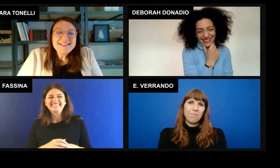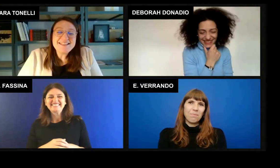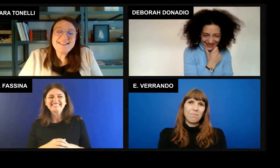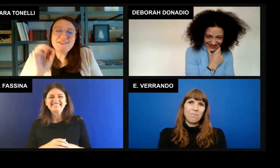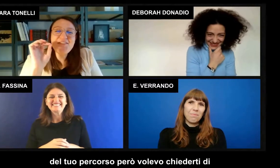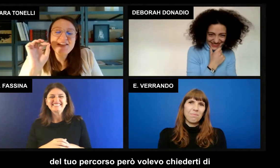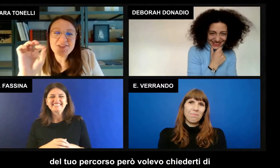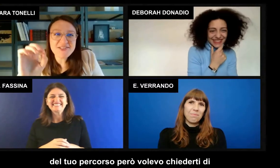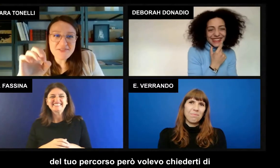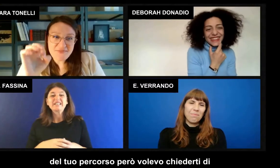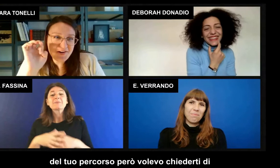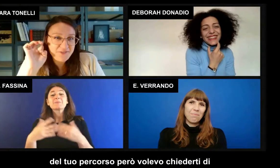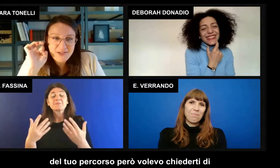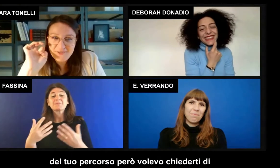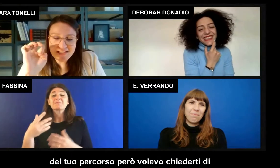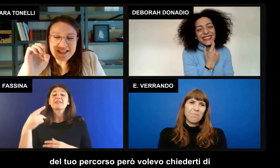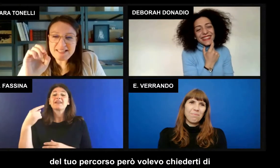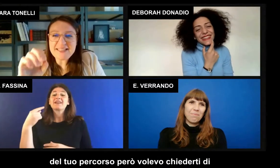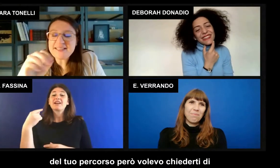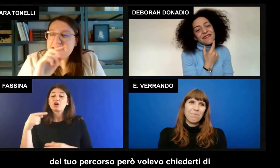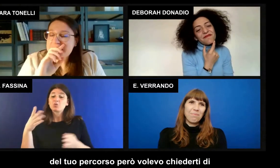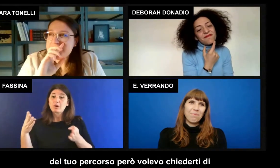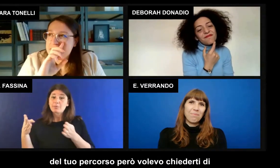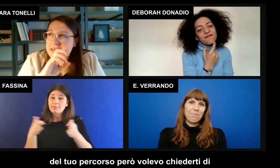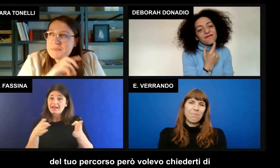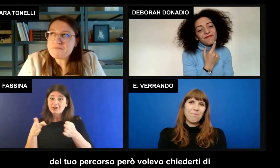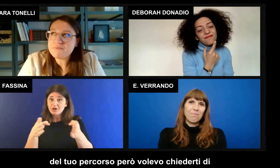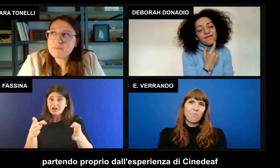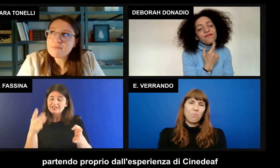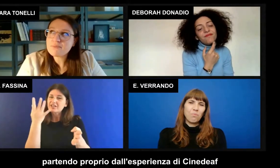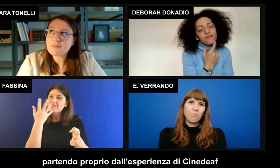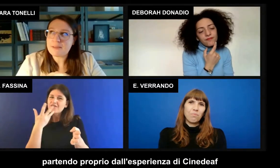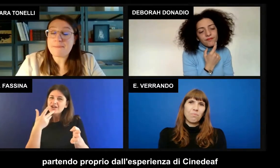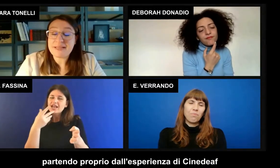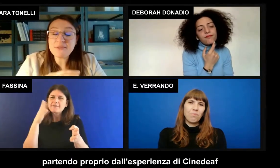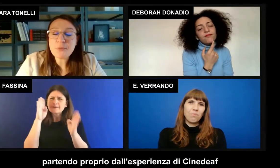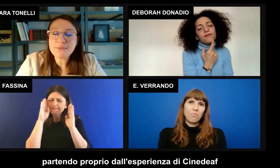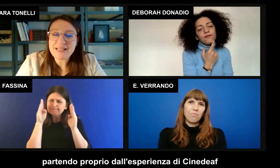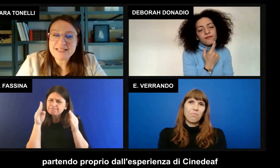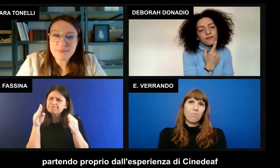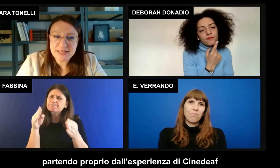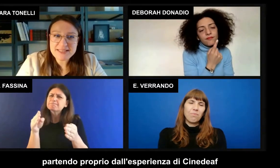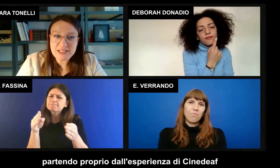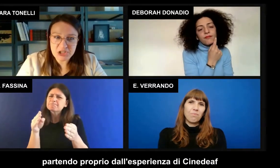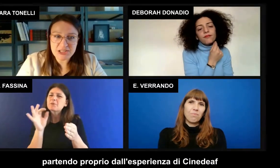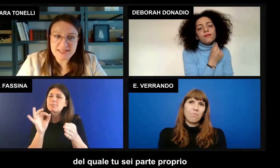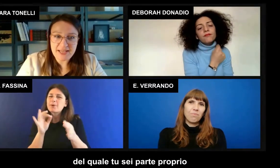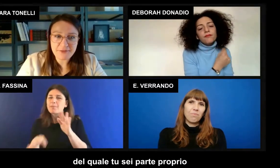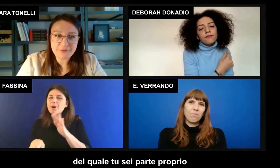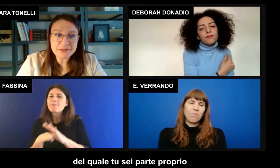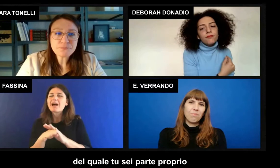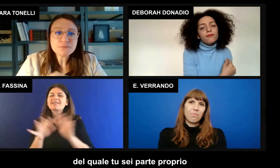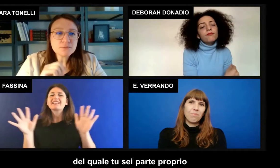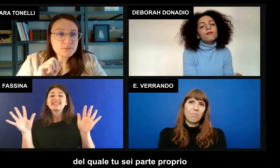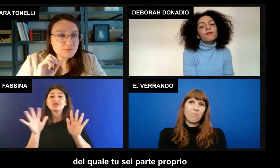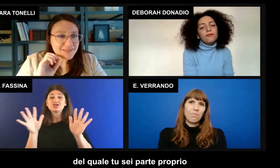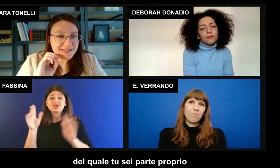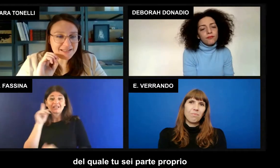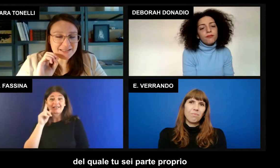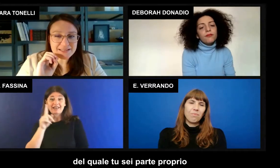del tuo percorso però volevo chiederti di... partendo proprio dall'esperienza di Cinedef